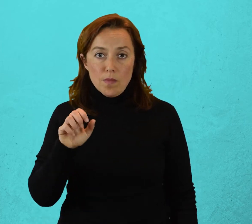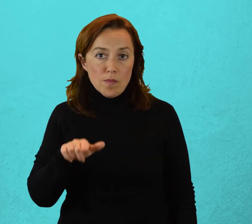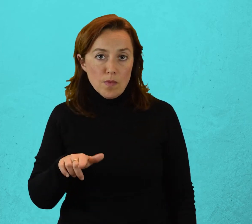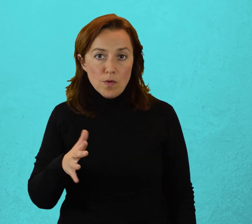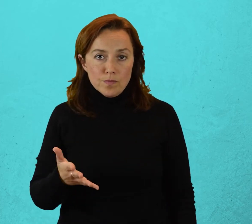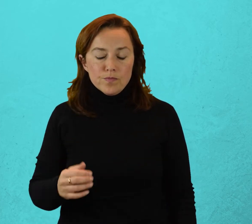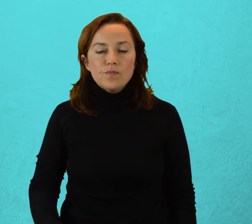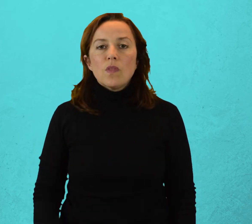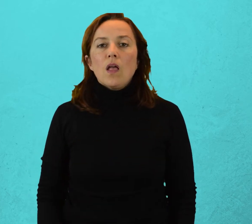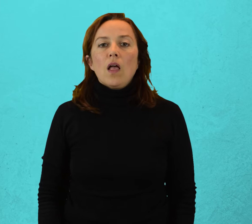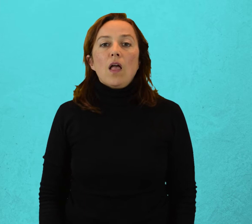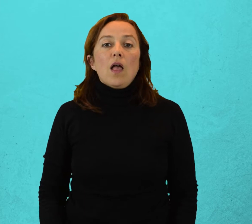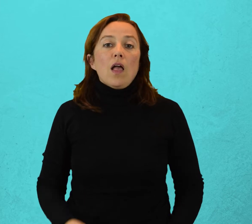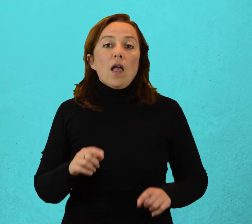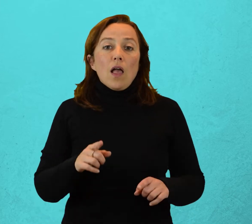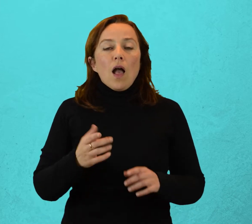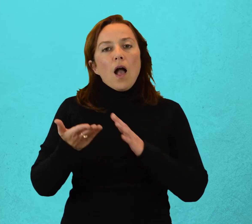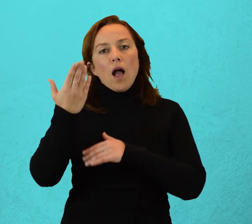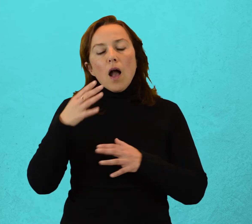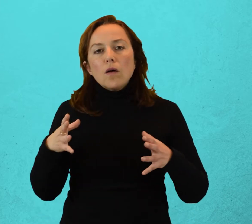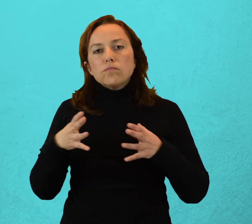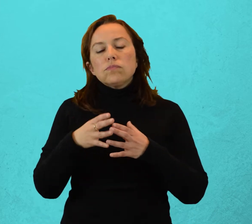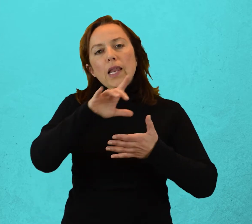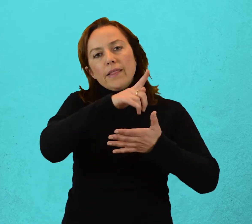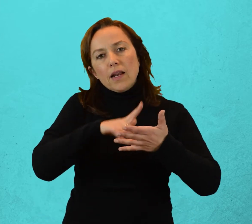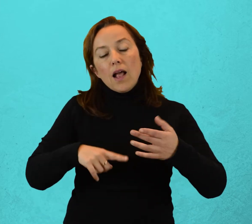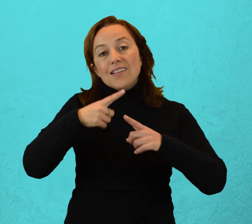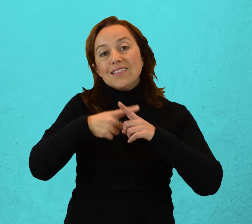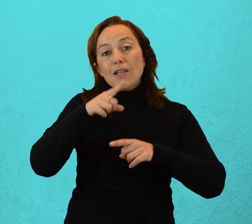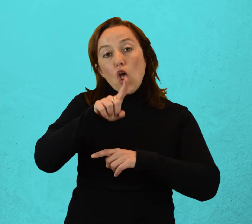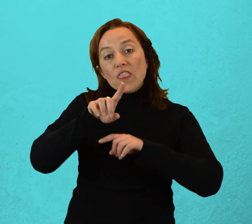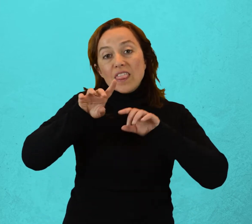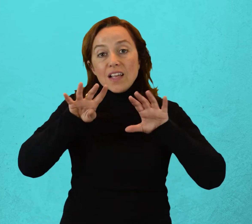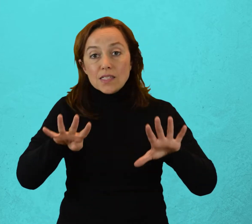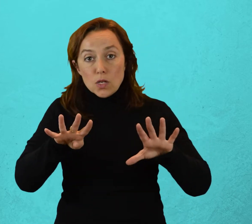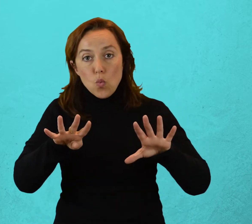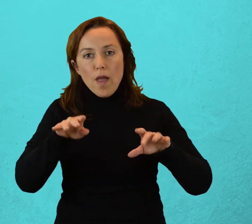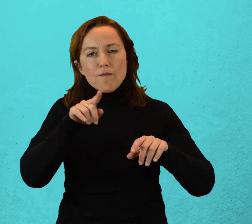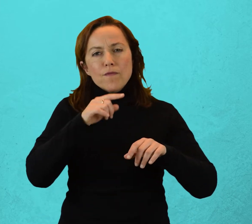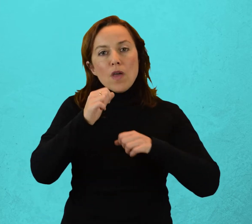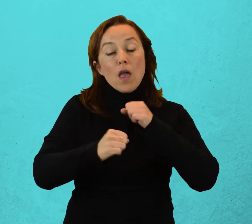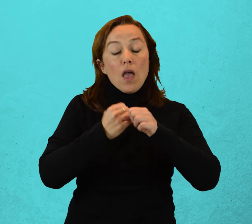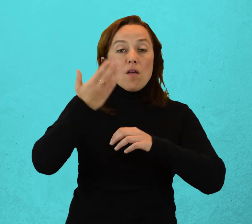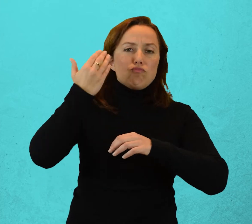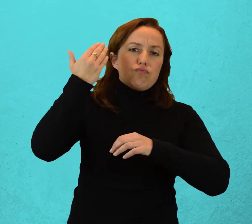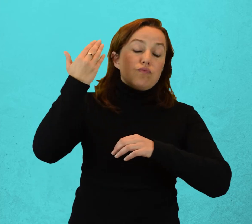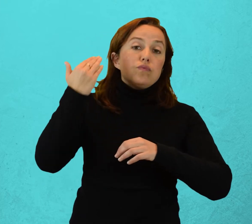El realismo fue un movimiento literario del siglo XIX. En ese siglo, el